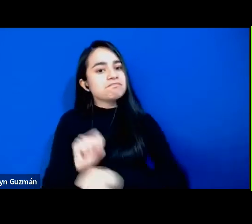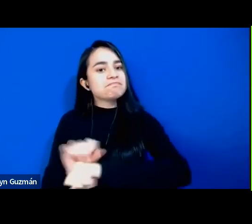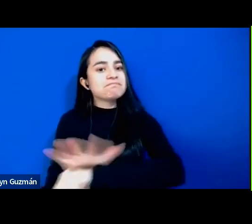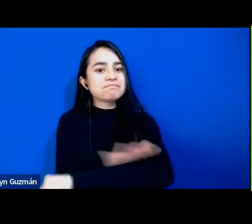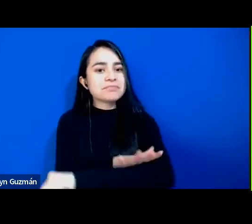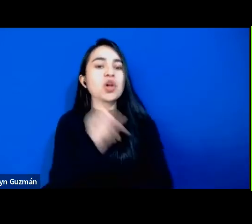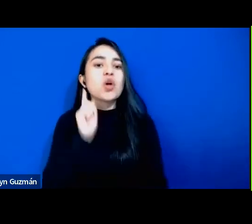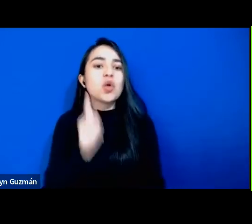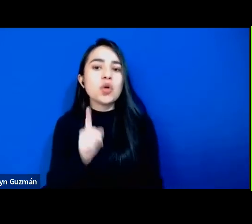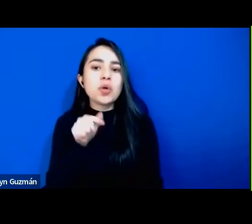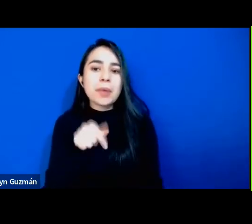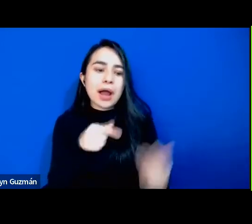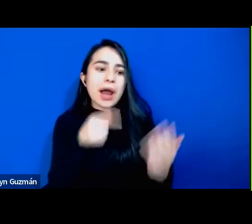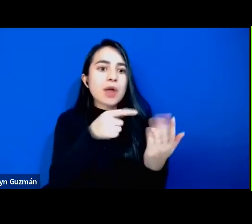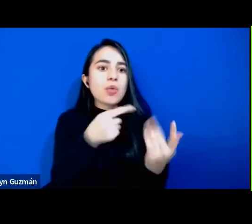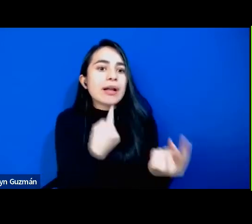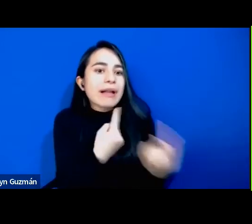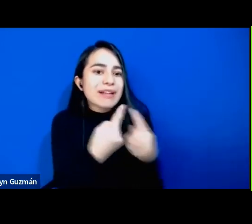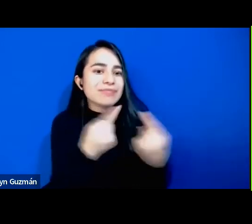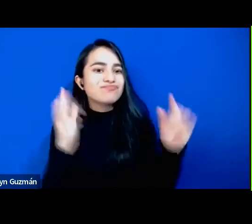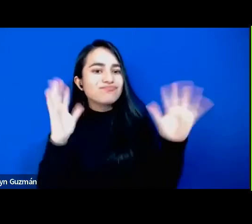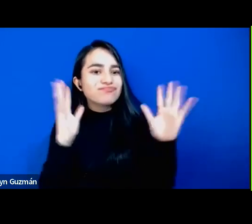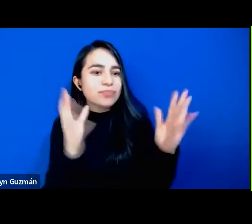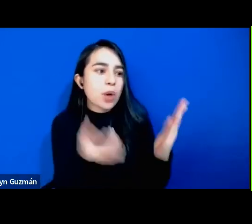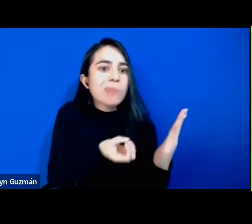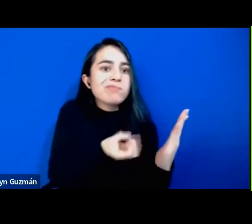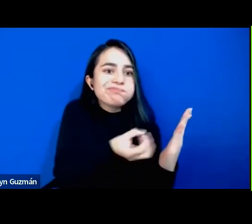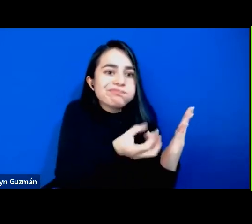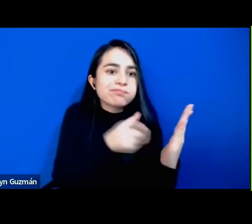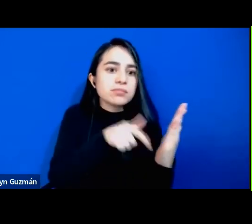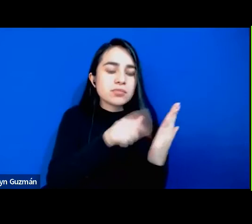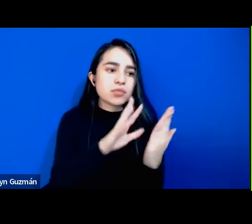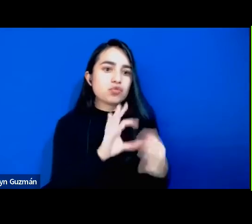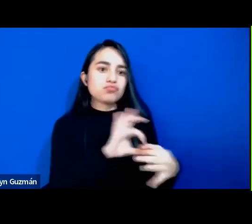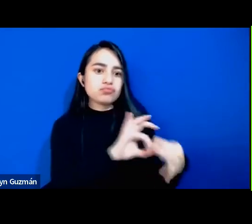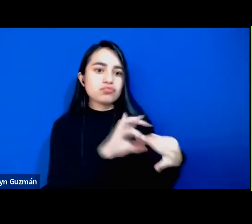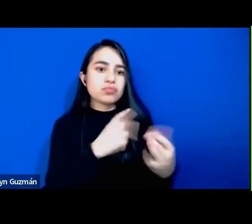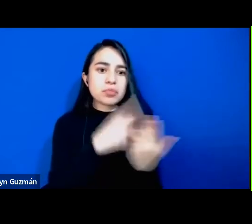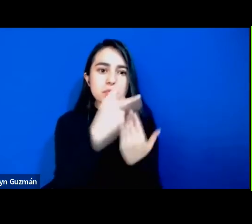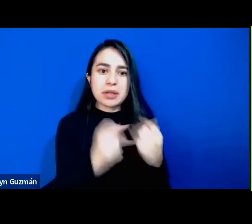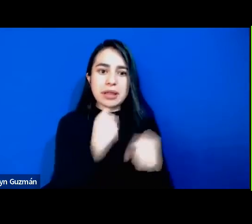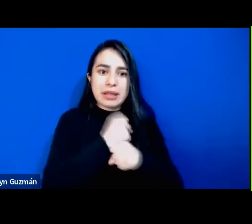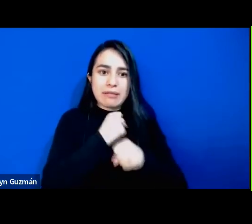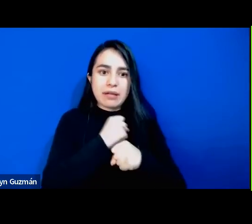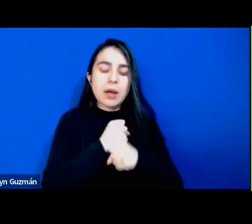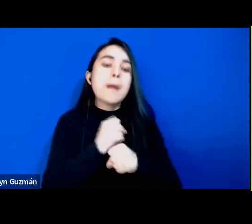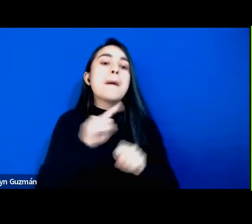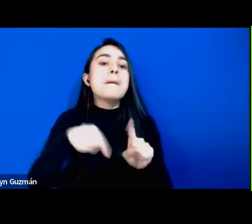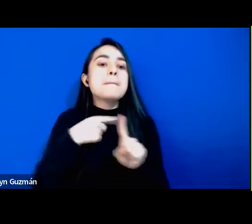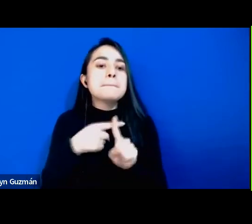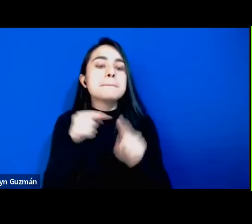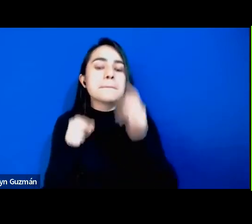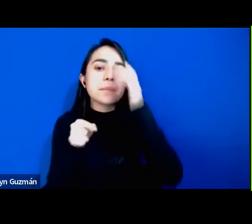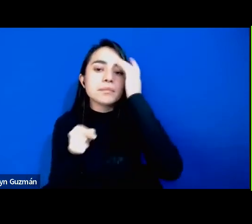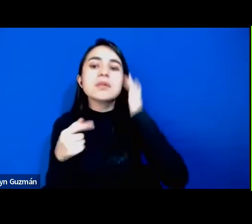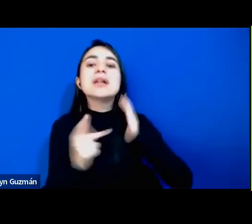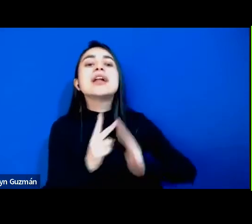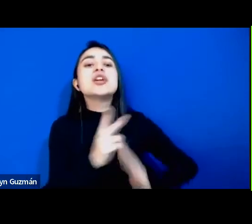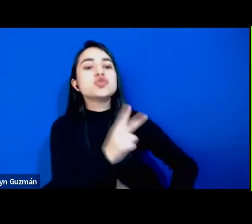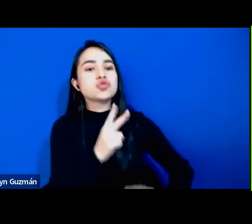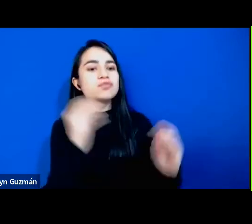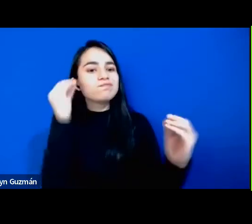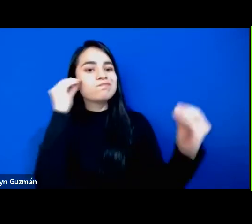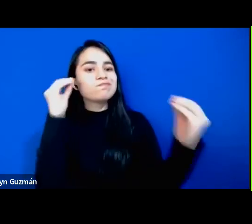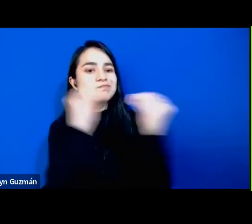solo por lo que enriquece el trabajo de, de ese proyecto que compartimos, sino también y sobre todo porque logramos coincidir